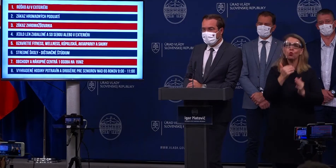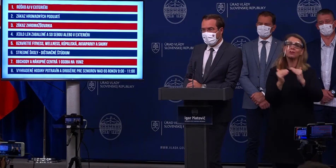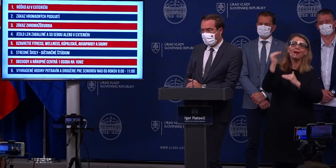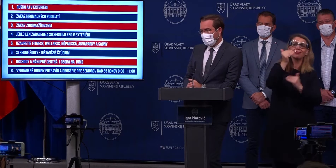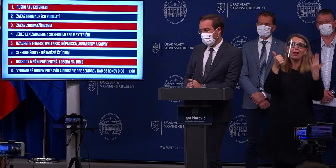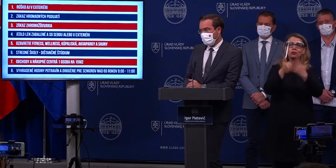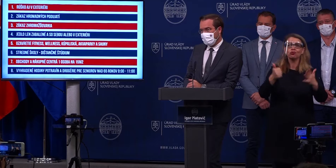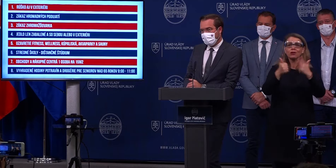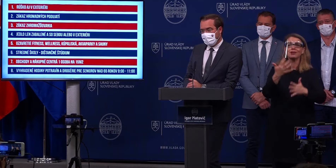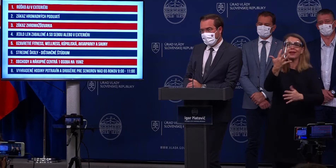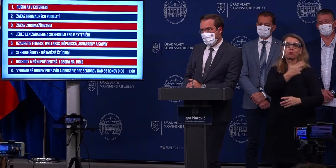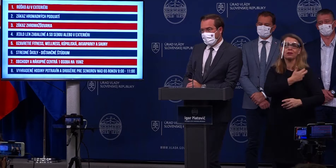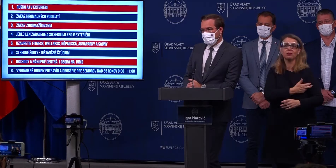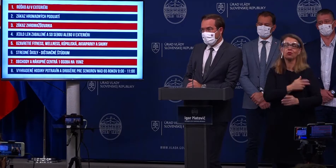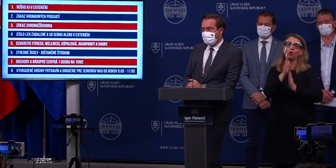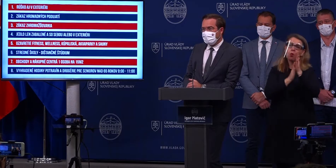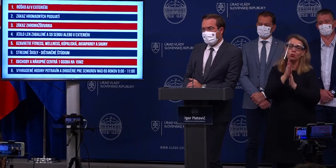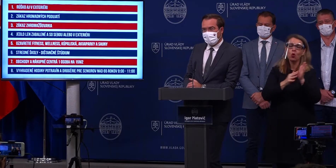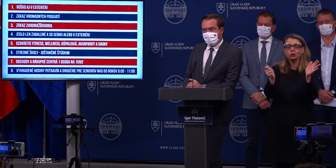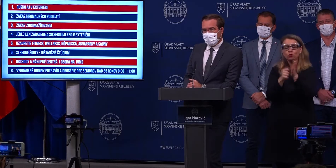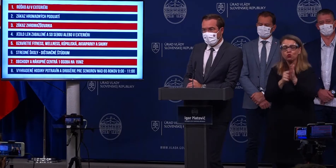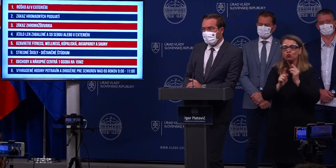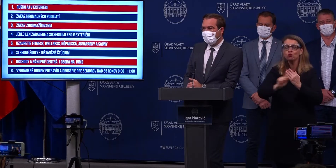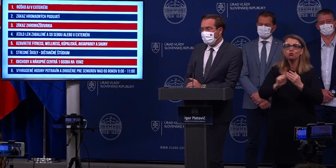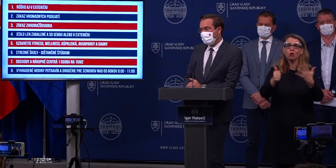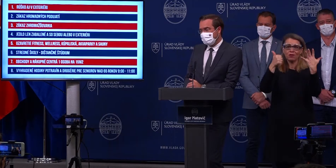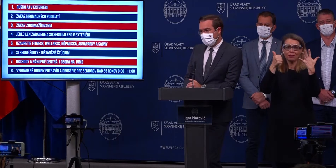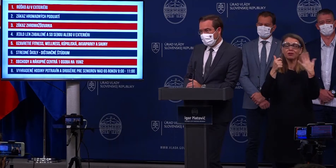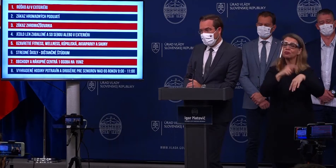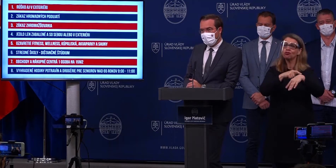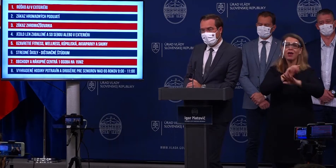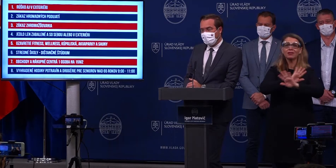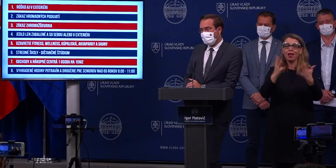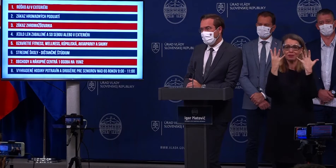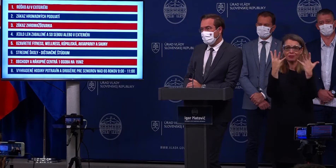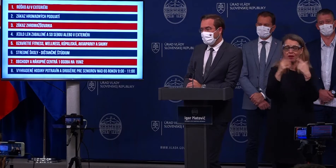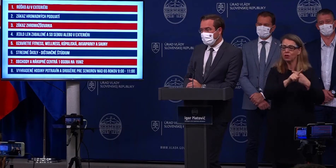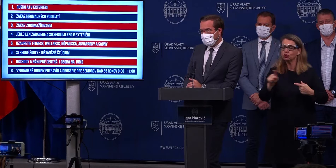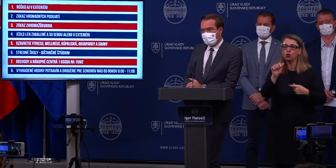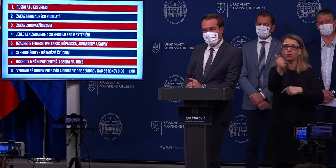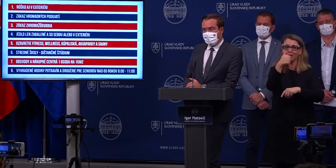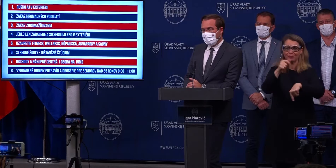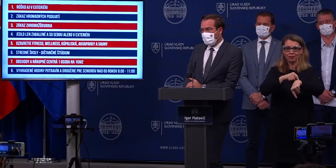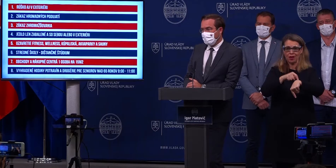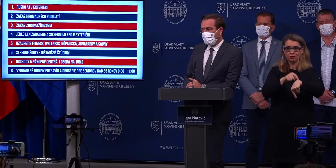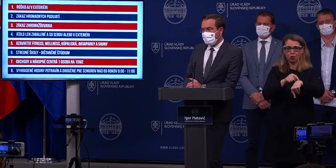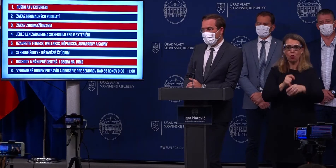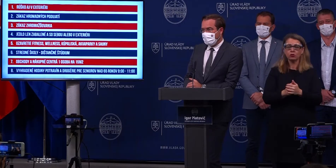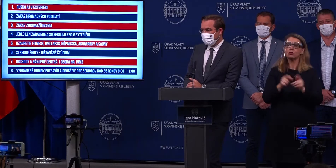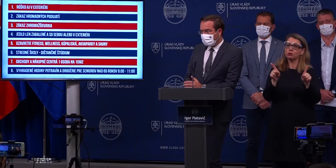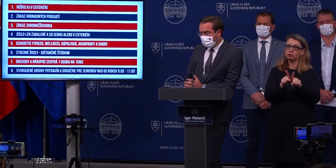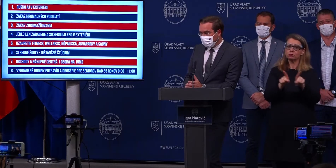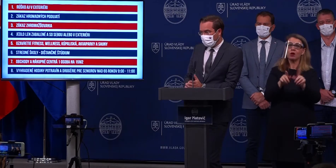prispieme k ich ochrane. Myslíme tým samozrejme aj, čo sa týka hromadná doprava, ktorá tiež je úplne